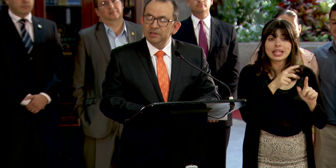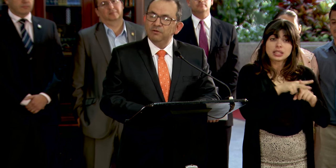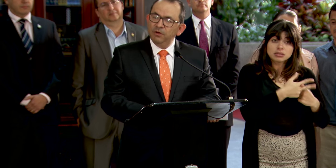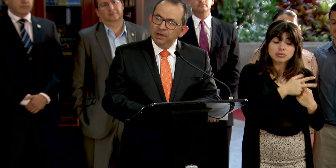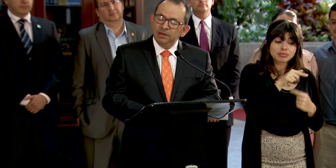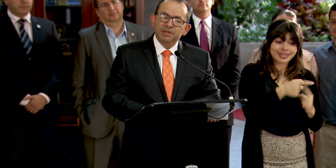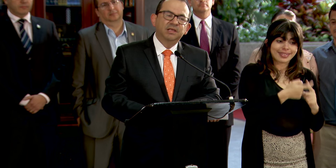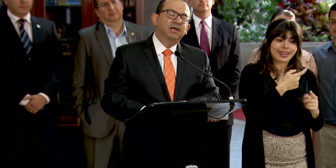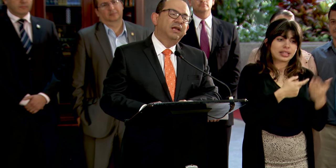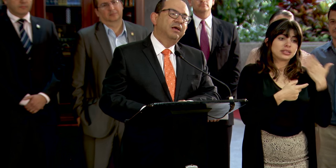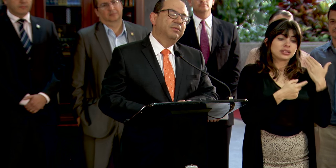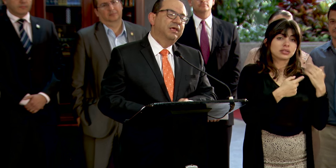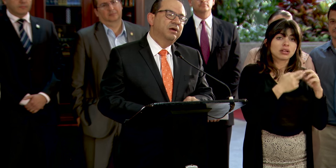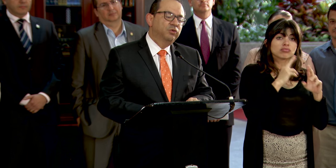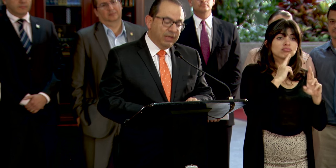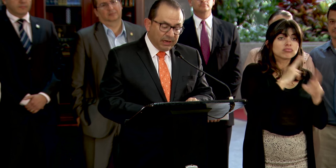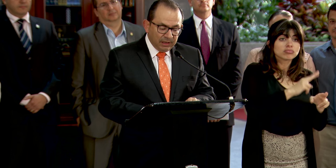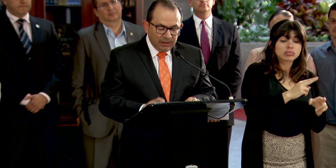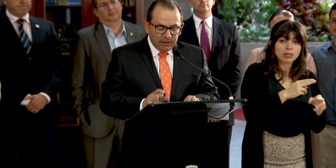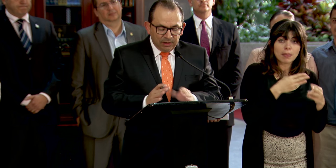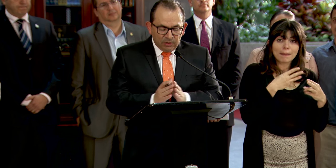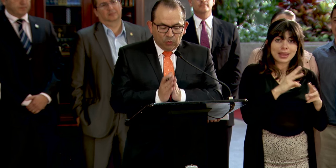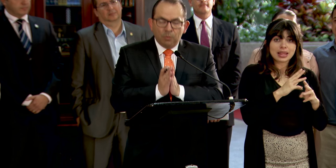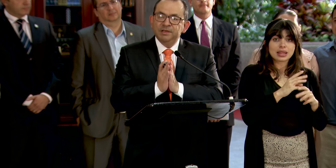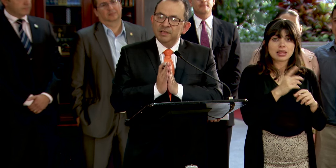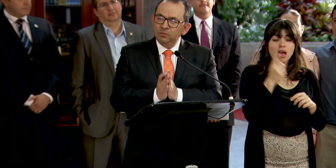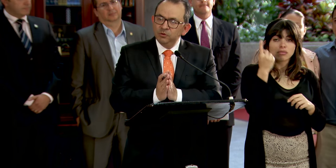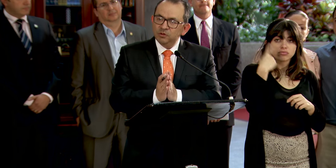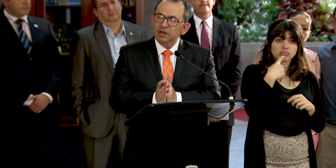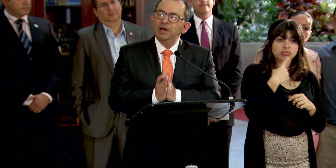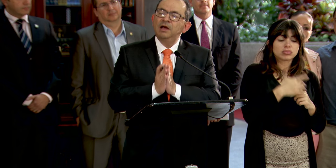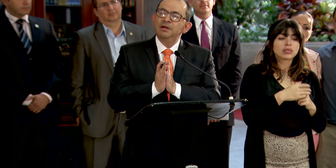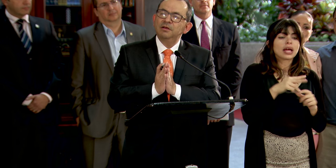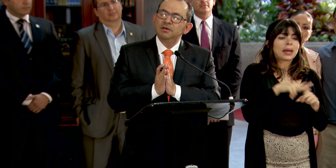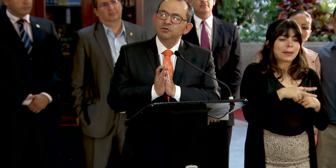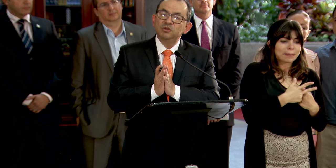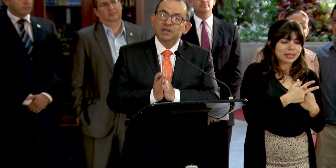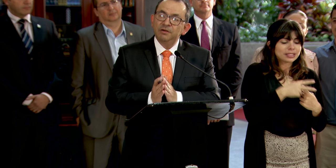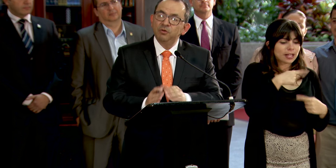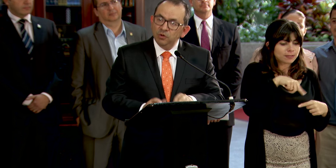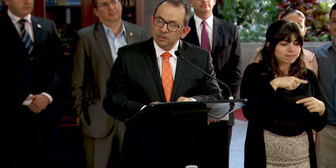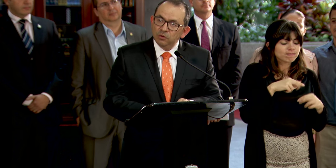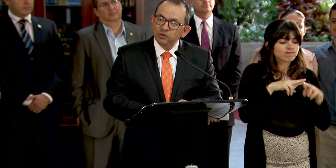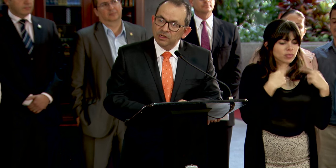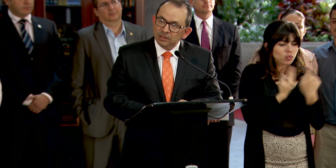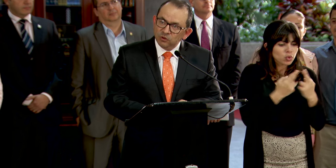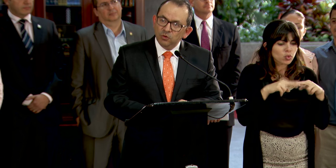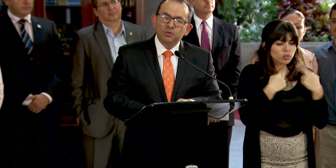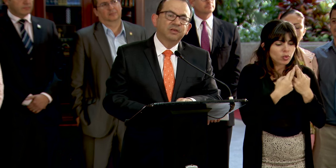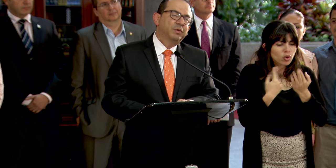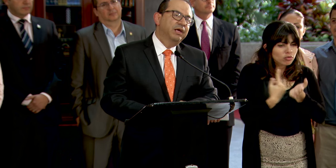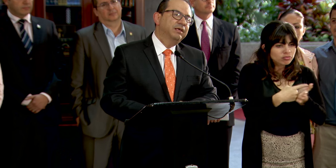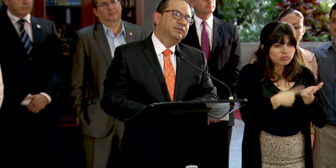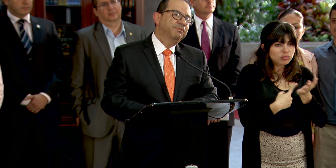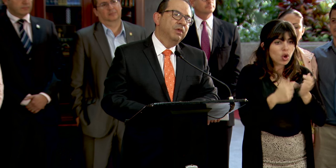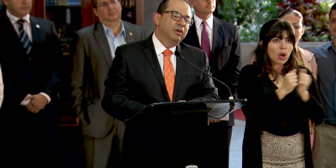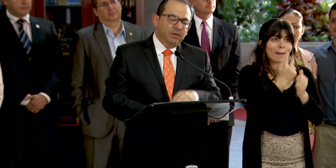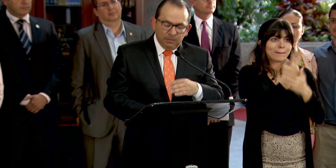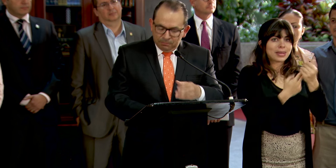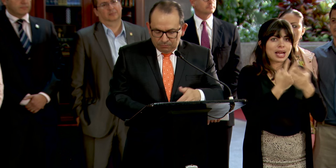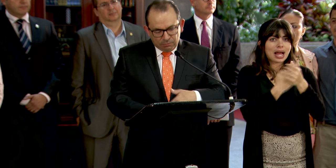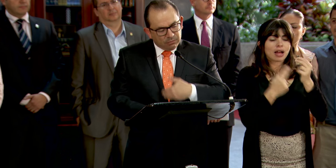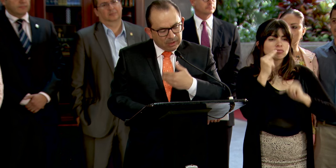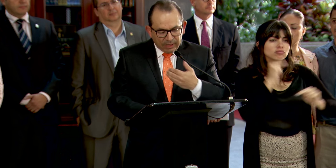inicio, desde que fue emitida la medida cautelar, comenzamos a sostener reuniones de concertación con las parejas.